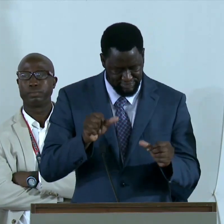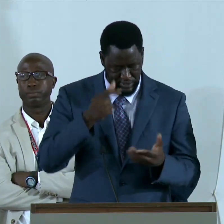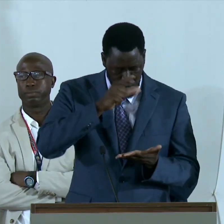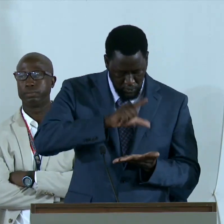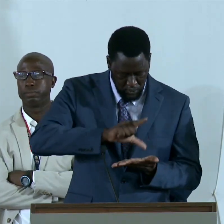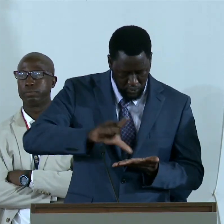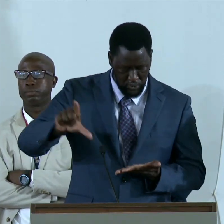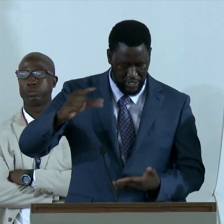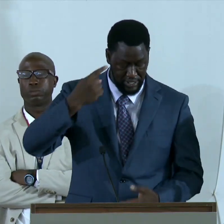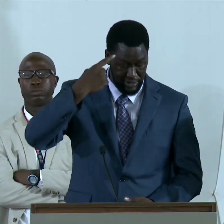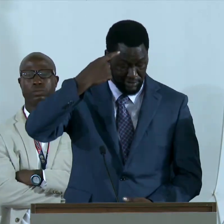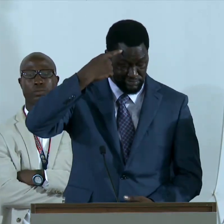leurs rêves. rêves. Merci